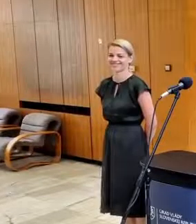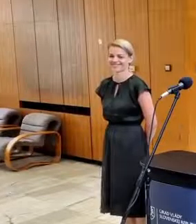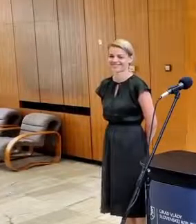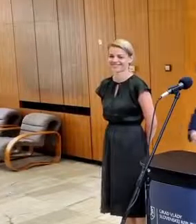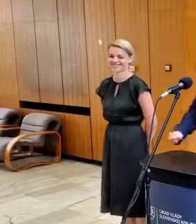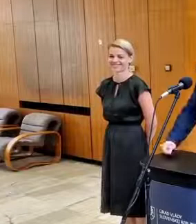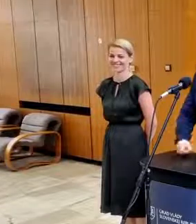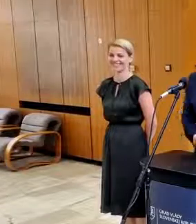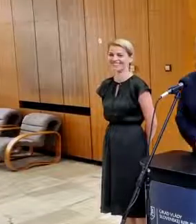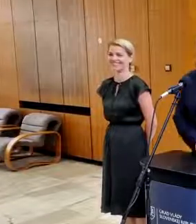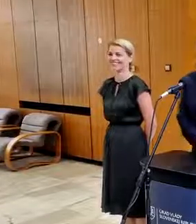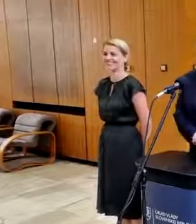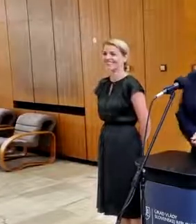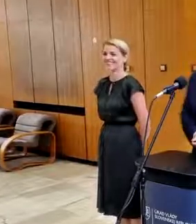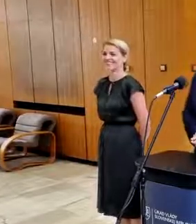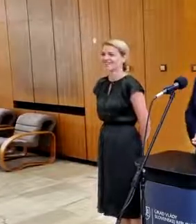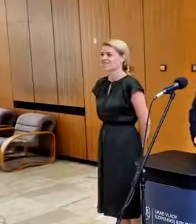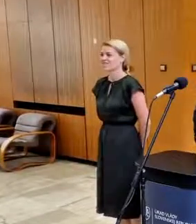Tak to bude rýchle.